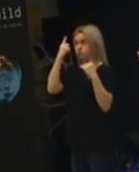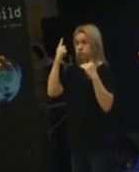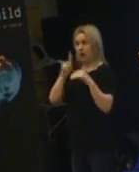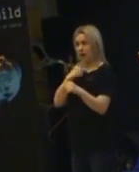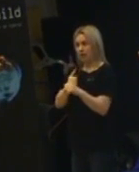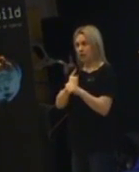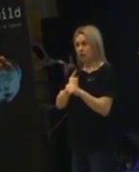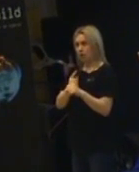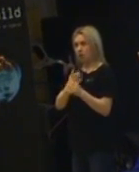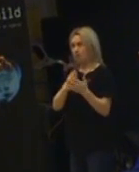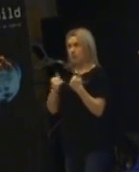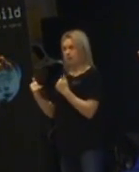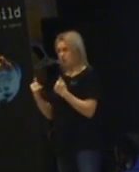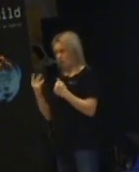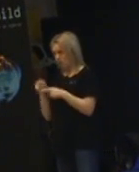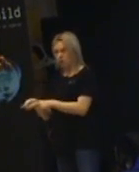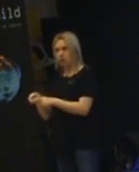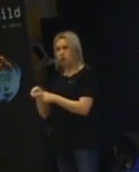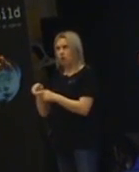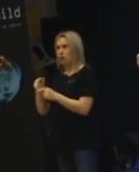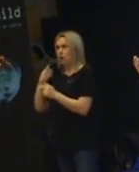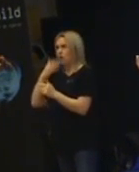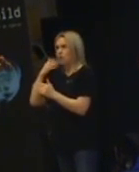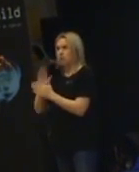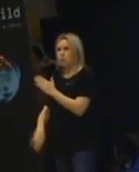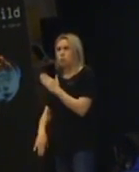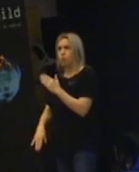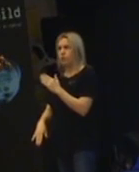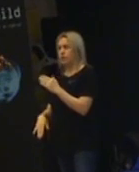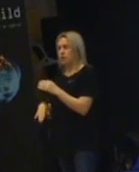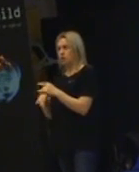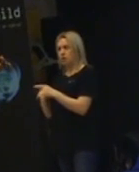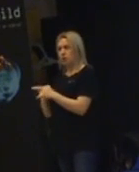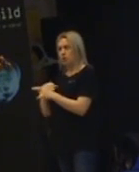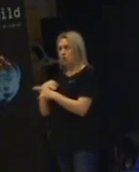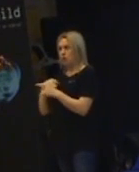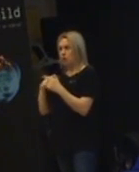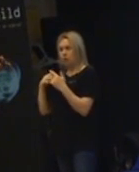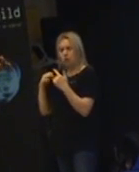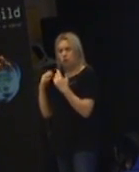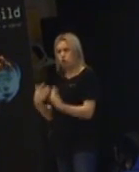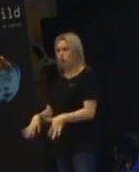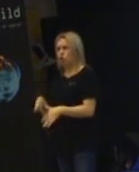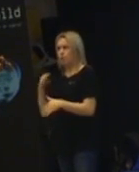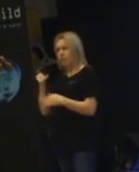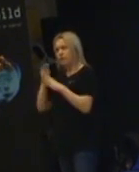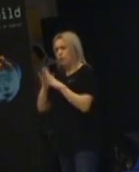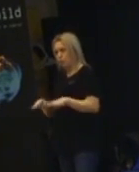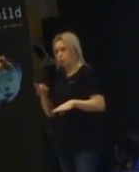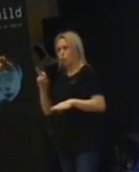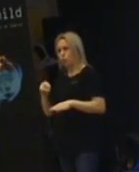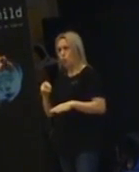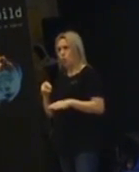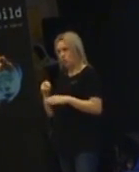så är jag själv helt slut. Alltså inte jag som lärare för jag blir inte slut. Men det här barnet som blir slut av all den här energin.